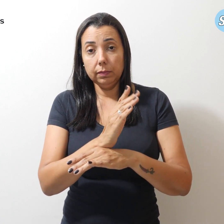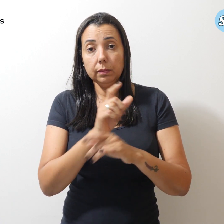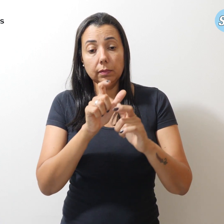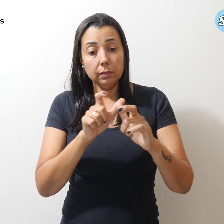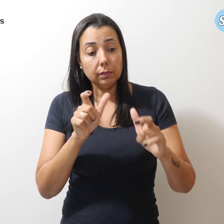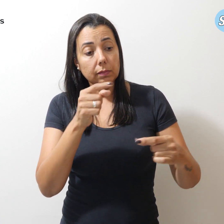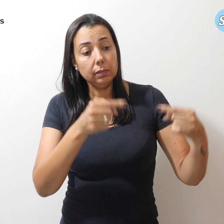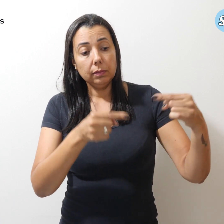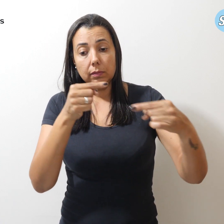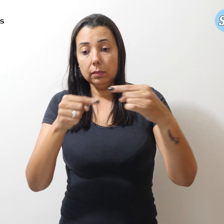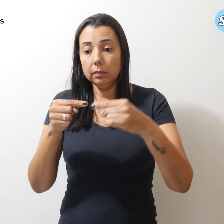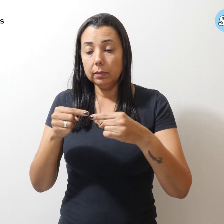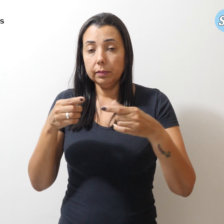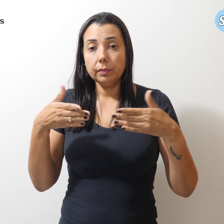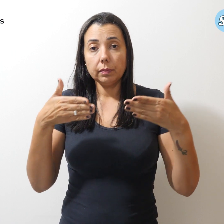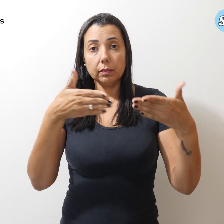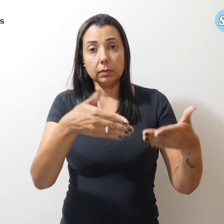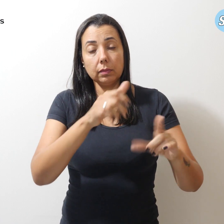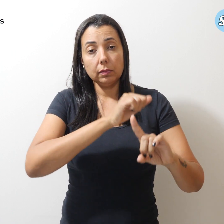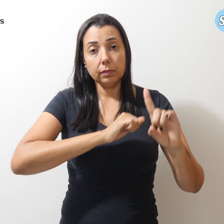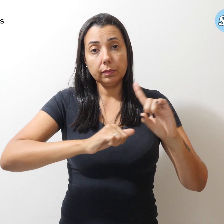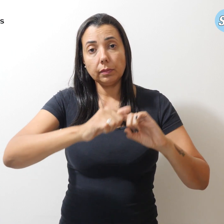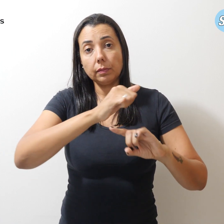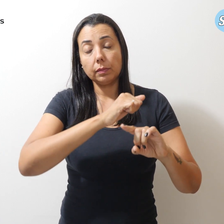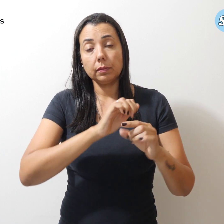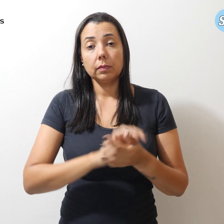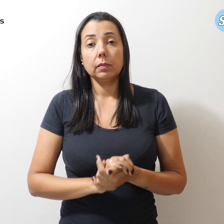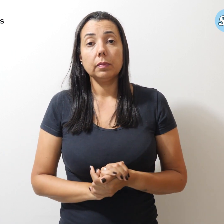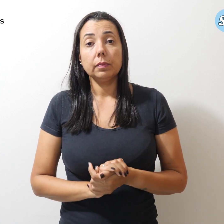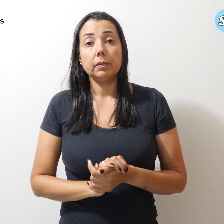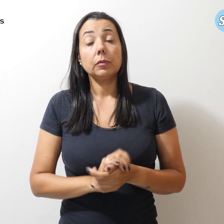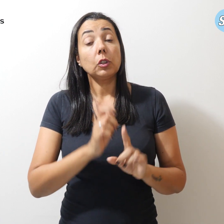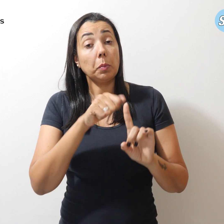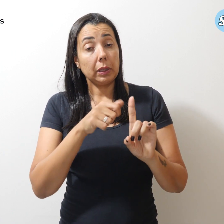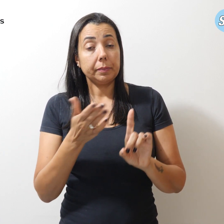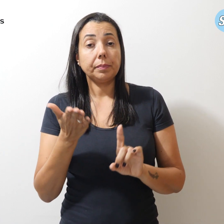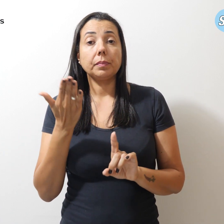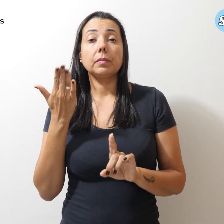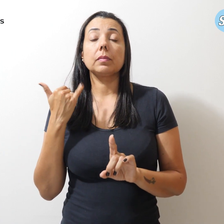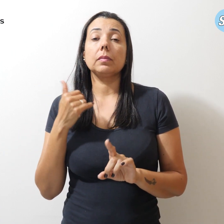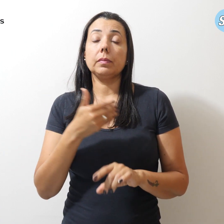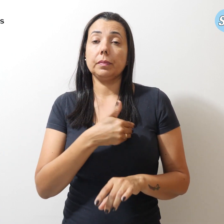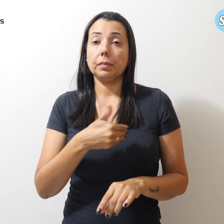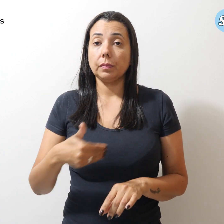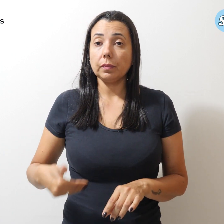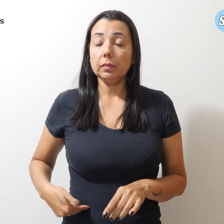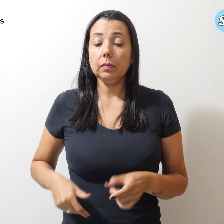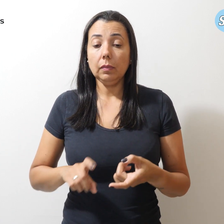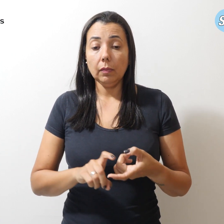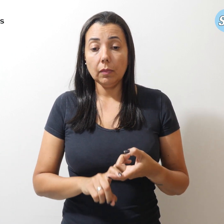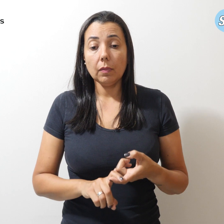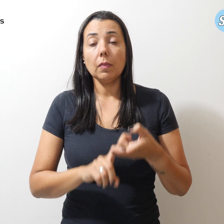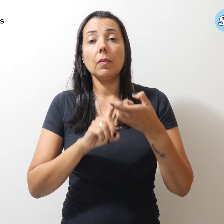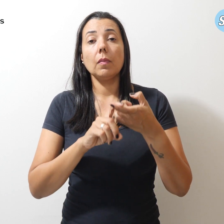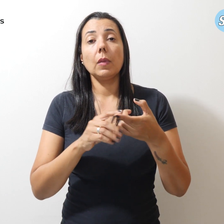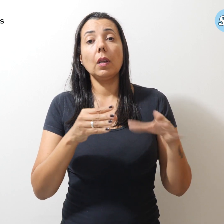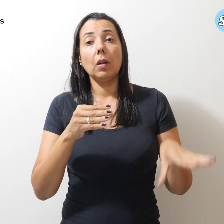debate e participação social. No mês passado, o governo suspendeu a implementação do